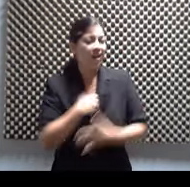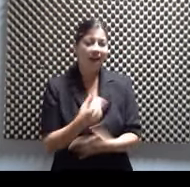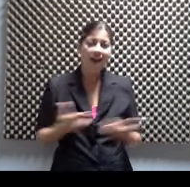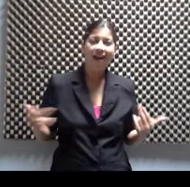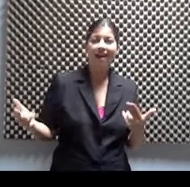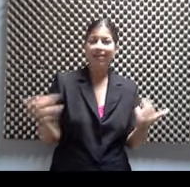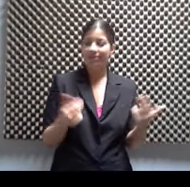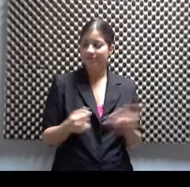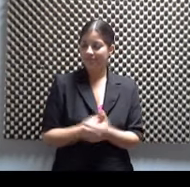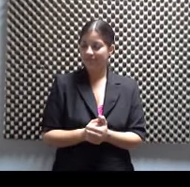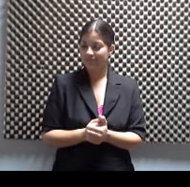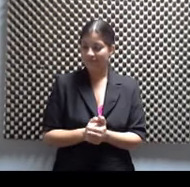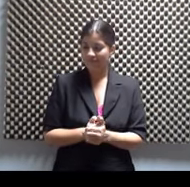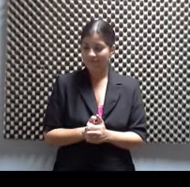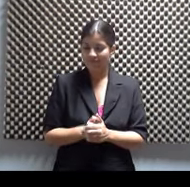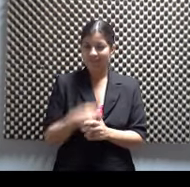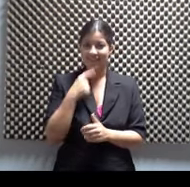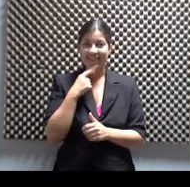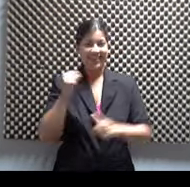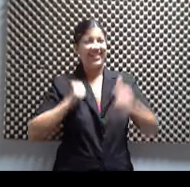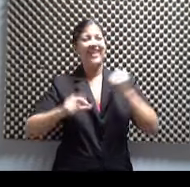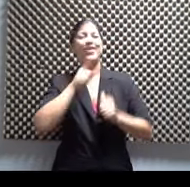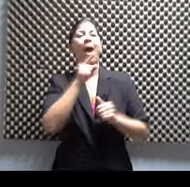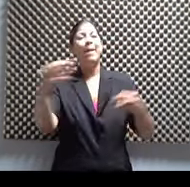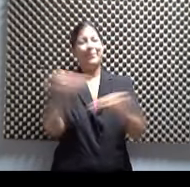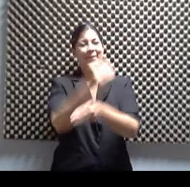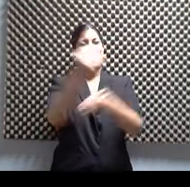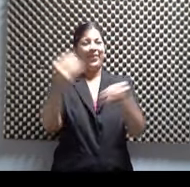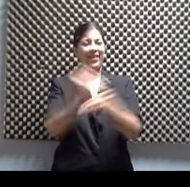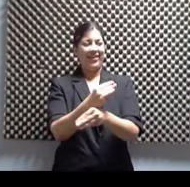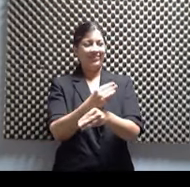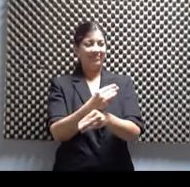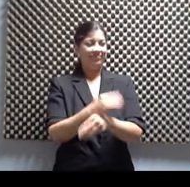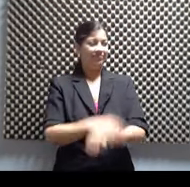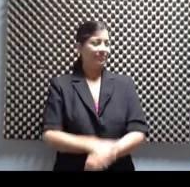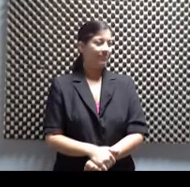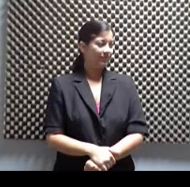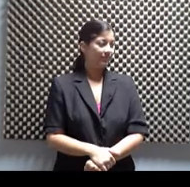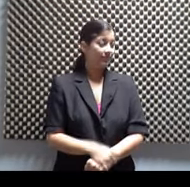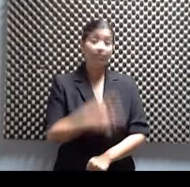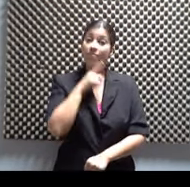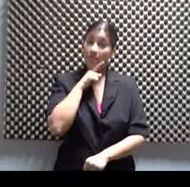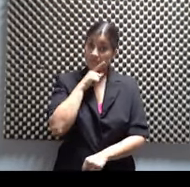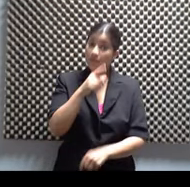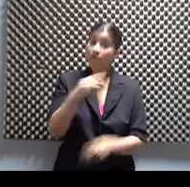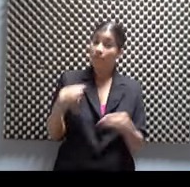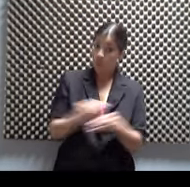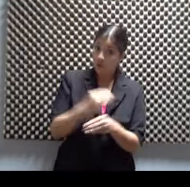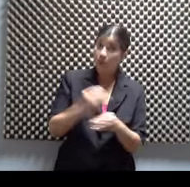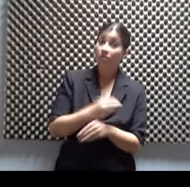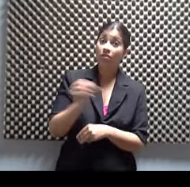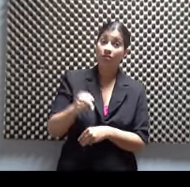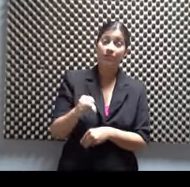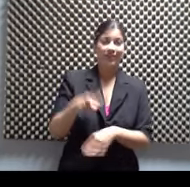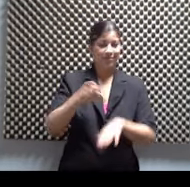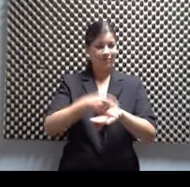El teatro está de moda. El teatro está Una libretita a buscar sus sospechosos. Pero está de moda de veras. Pues claro. Y el de Puerto Rico, miren,